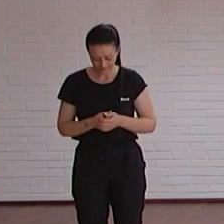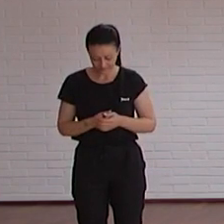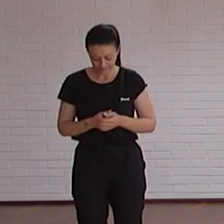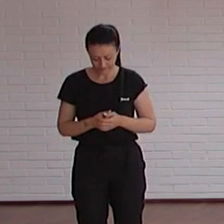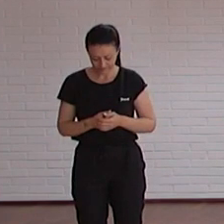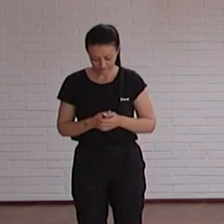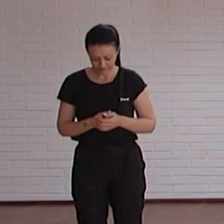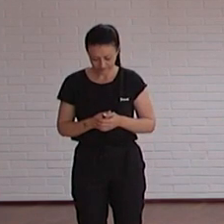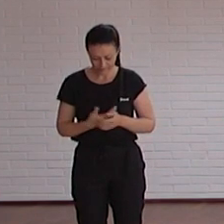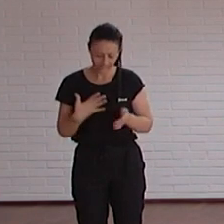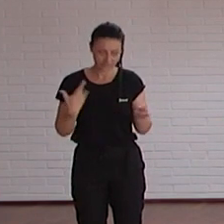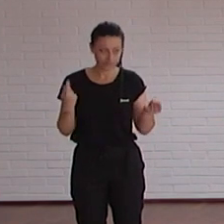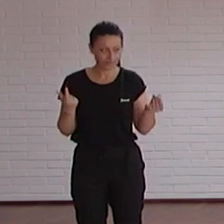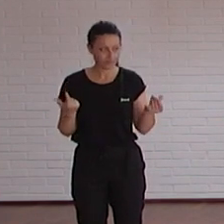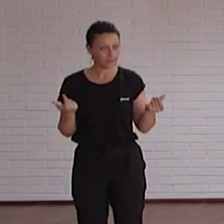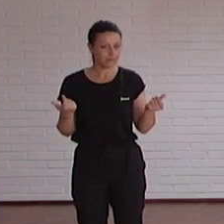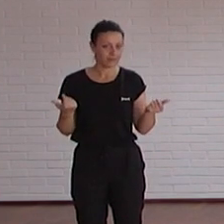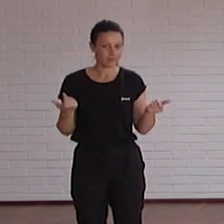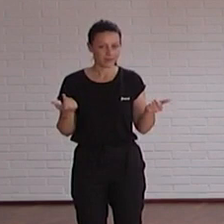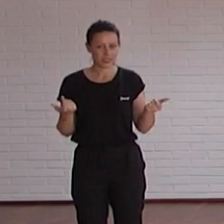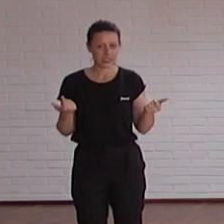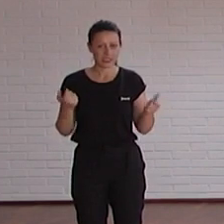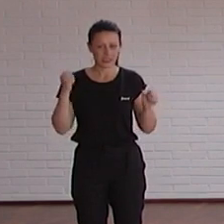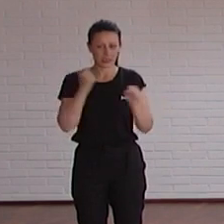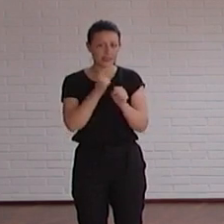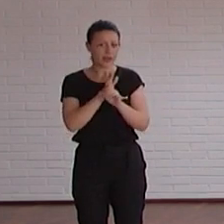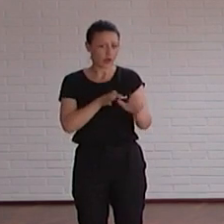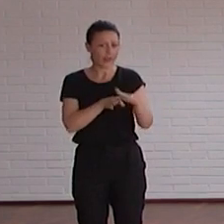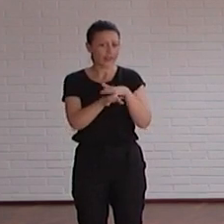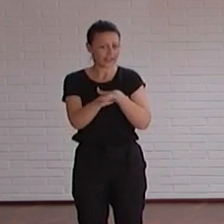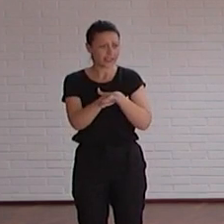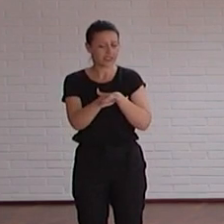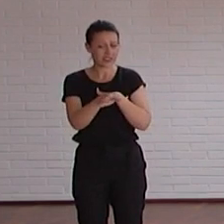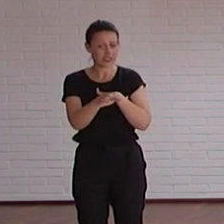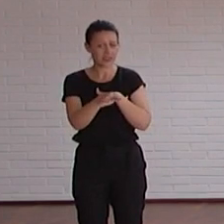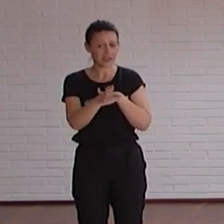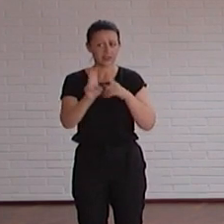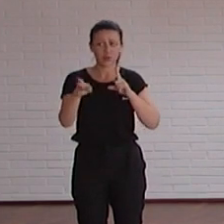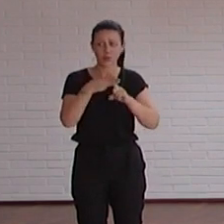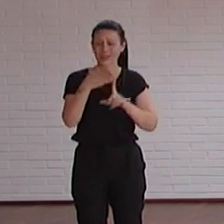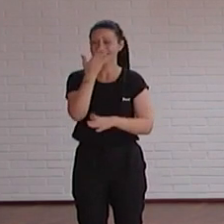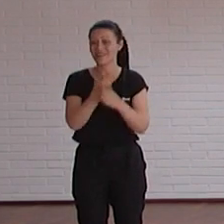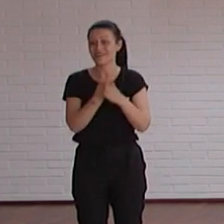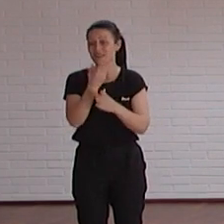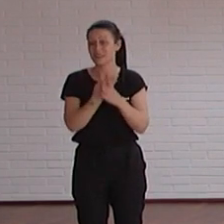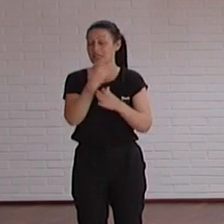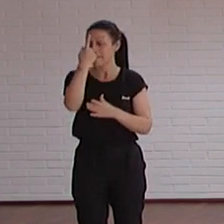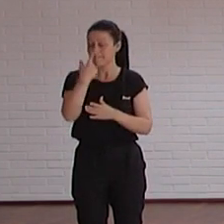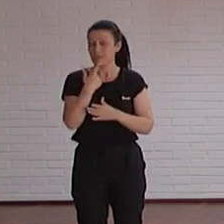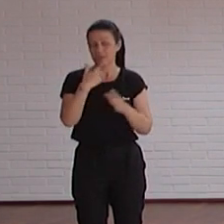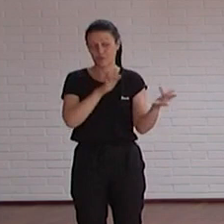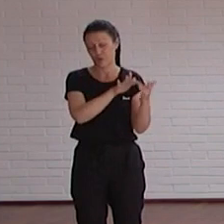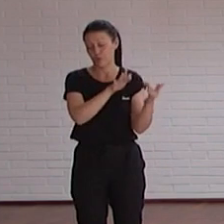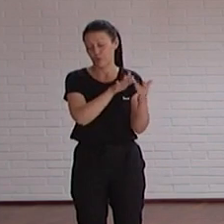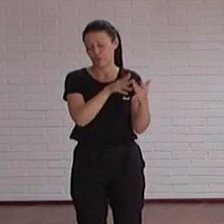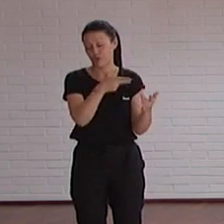voy a hacer de todo este trabajo de accesibilidad y responsabilidad de webs y aplicaciones pues imaginéis que tengo mucho contacto con